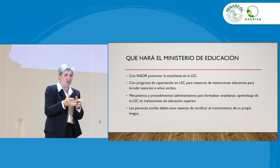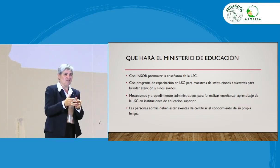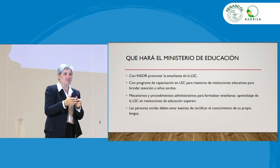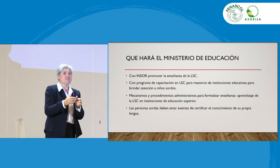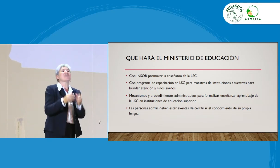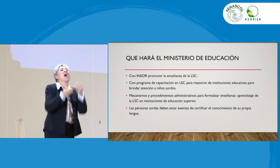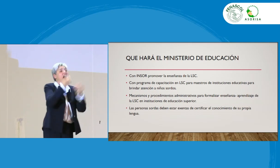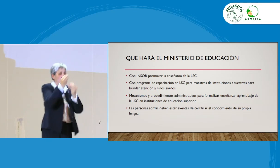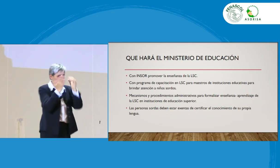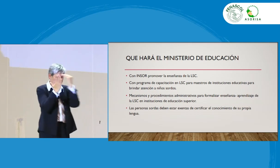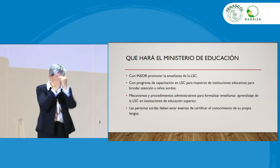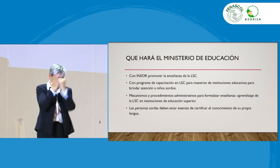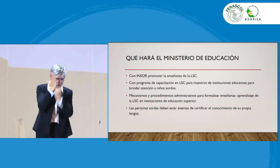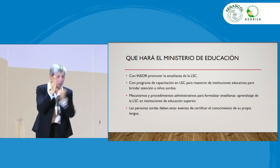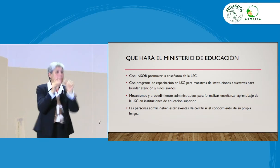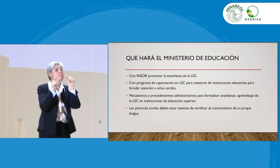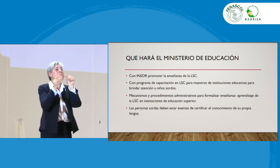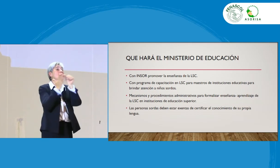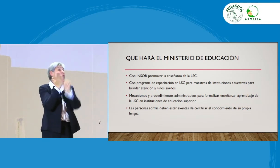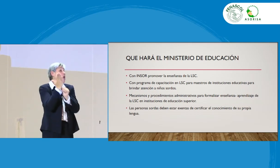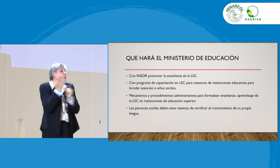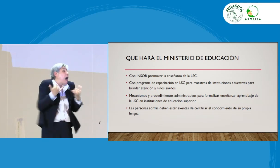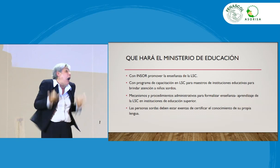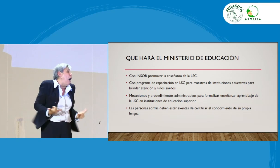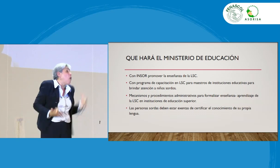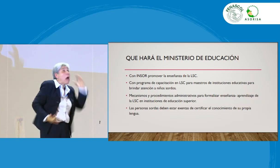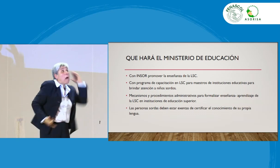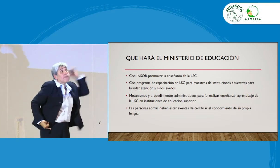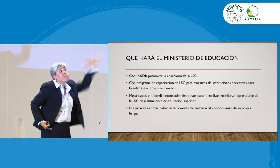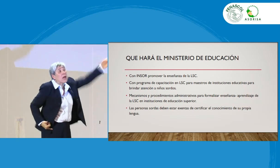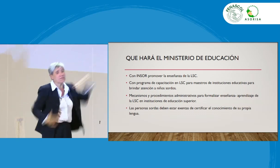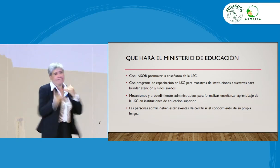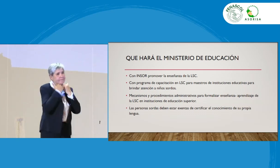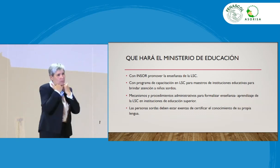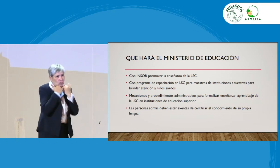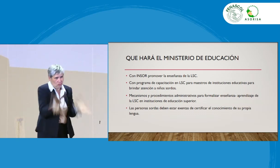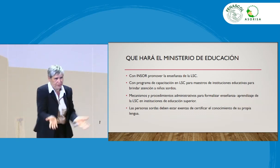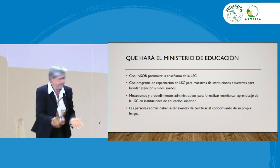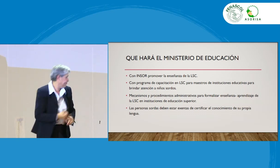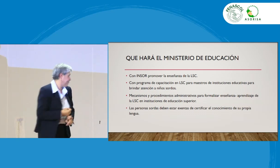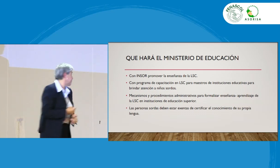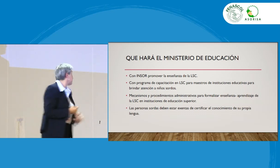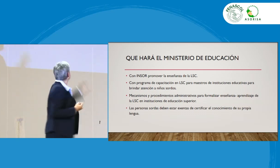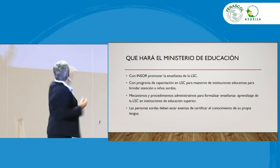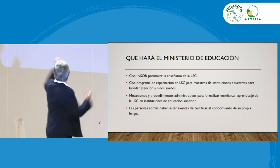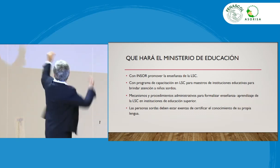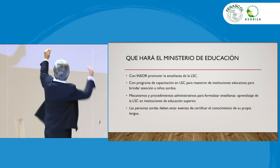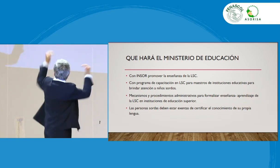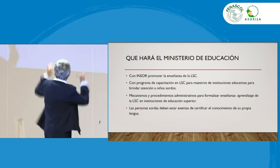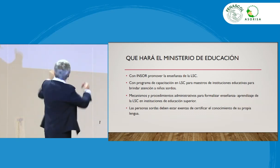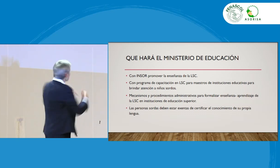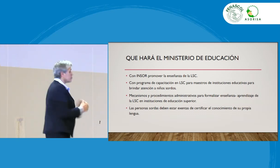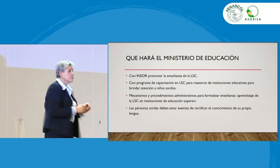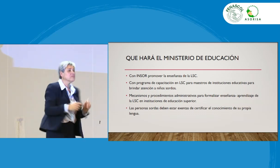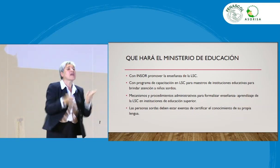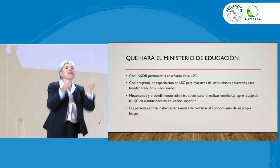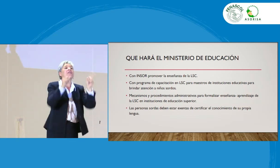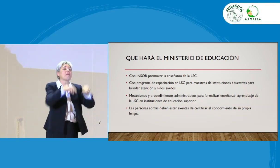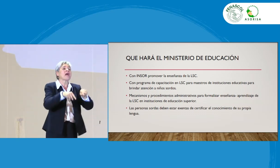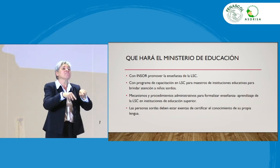de Educación debe realizar estos programas. Ahora, no sé qué está pasando, puede que se esté realizando. También, el